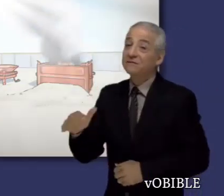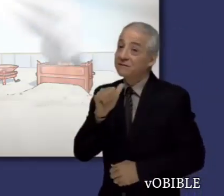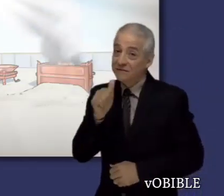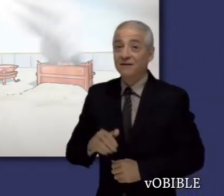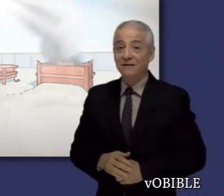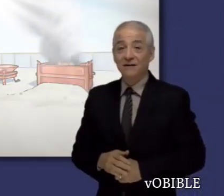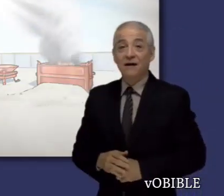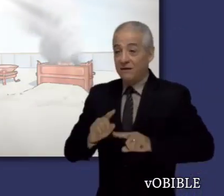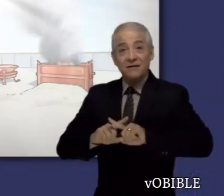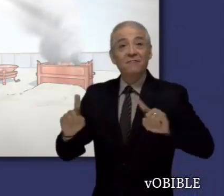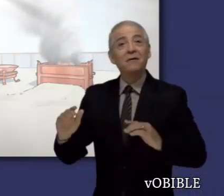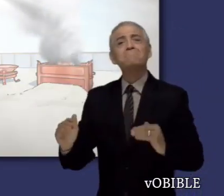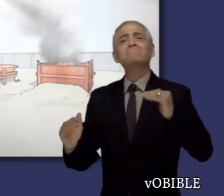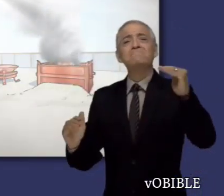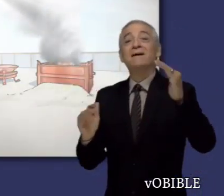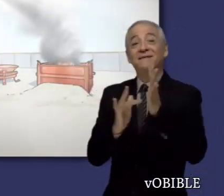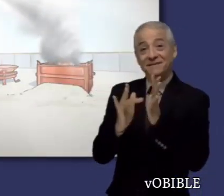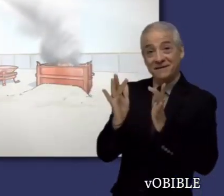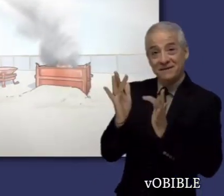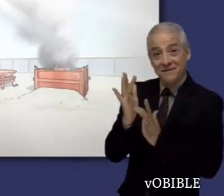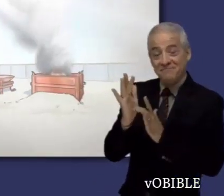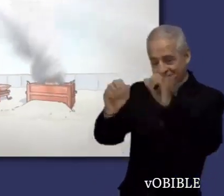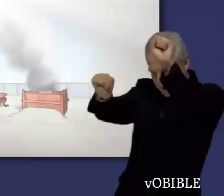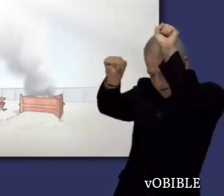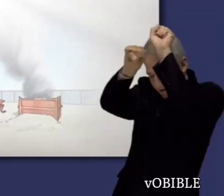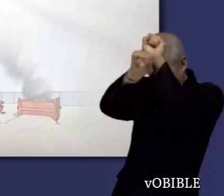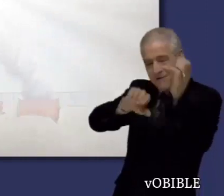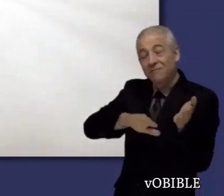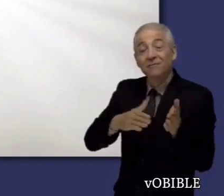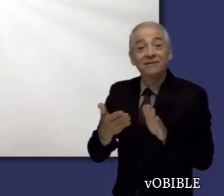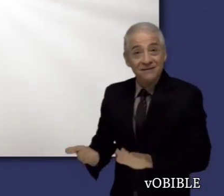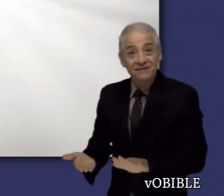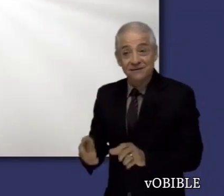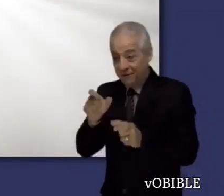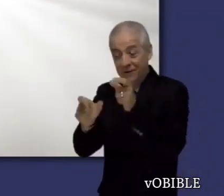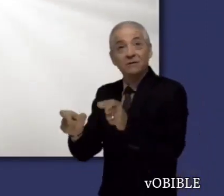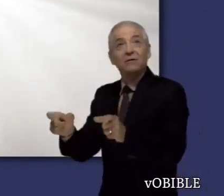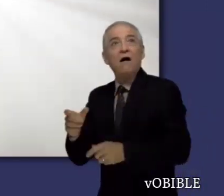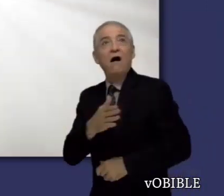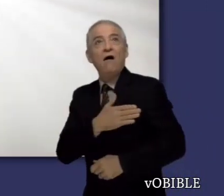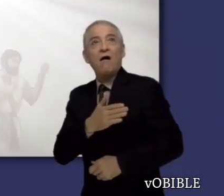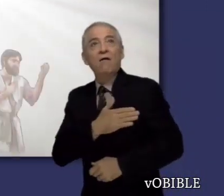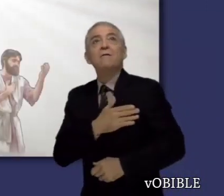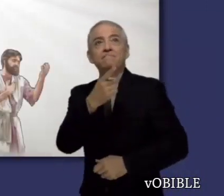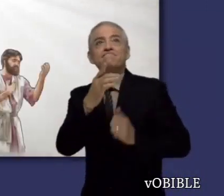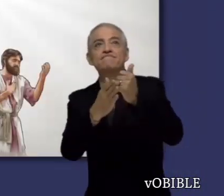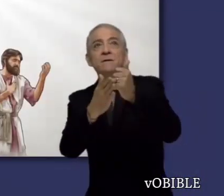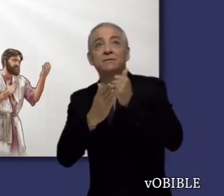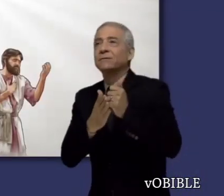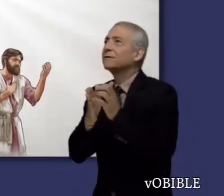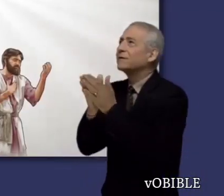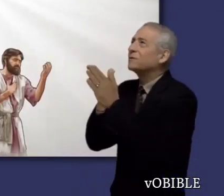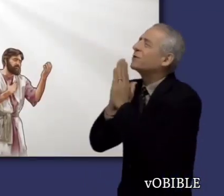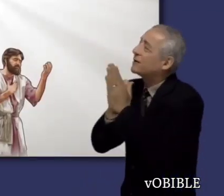perdón completo de los pecados. La tienda más importante no hecha por manos humanas, es decir,